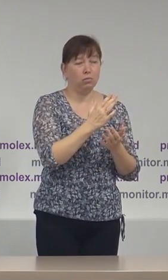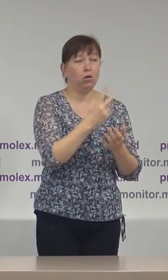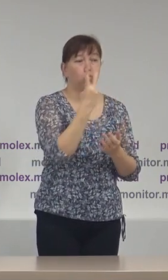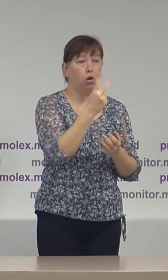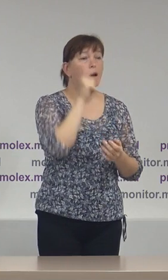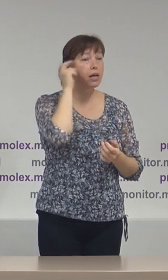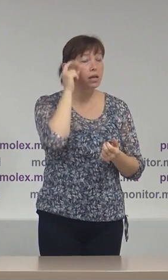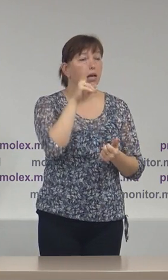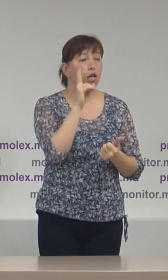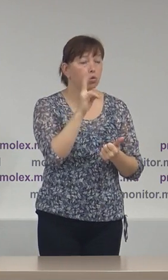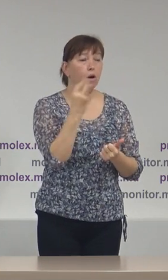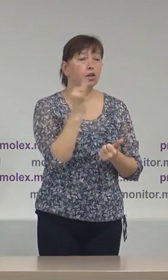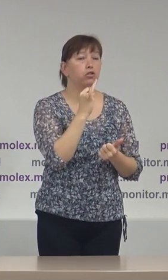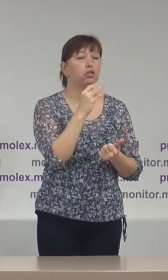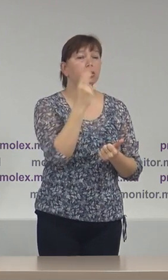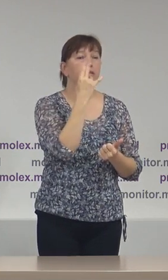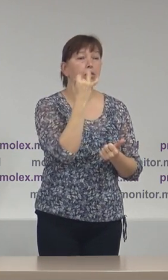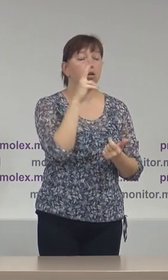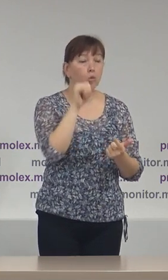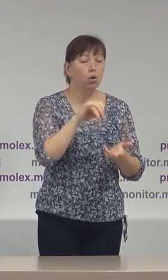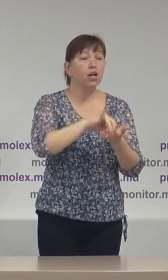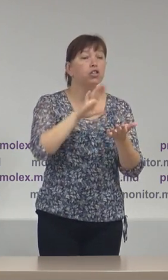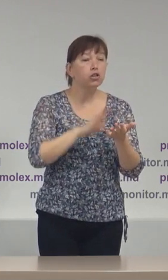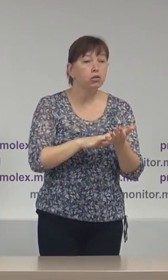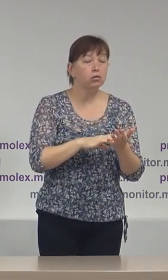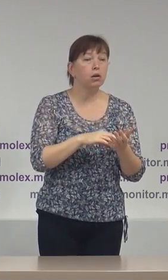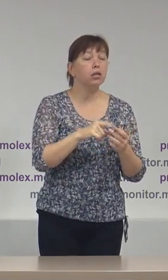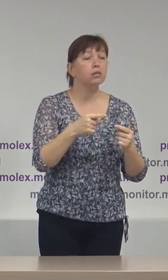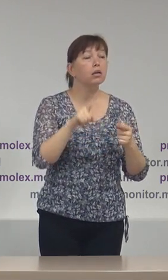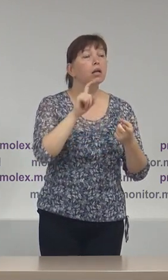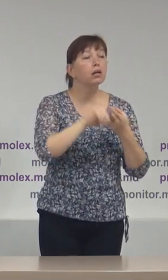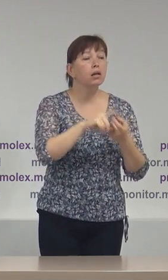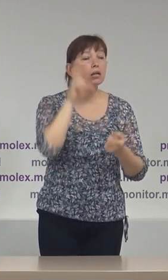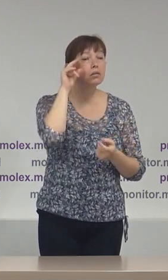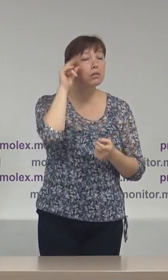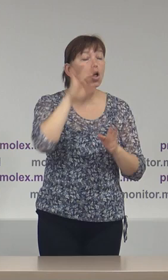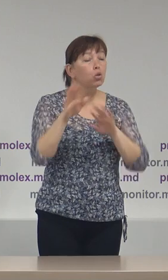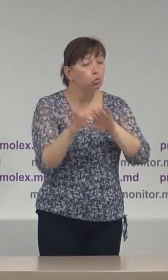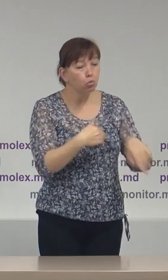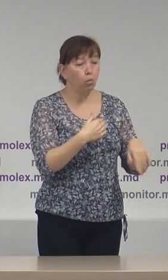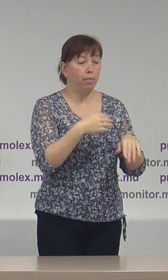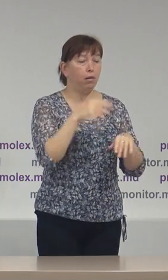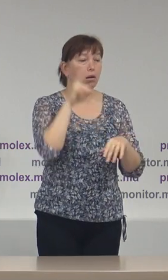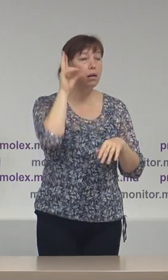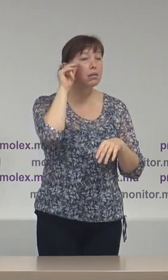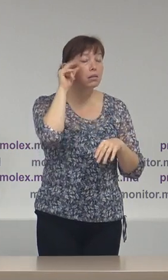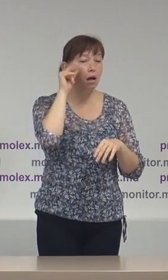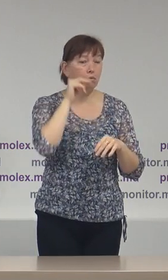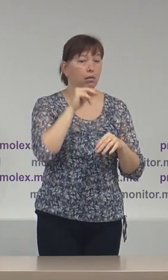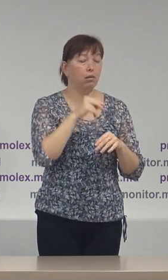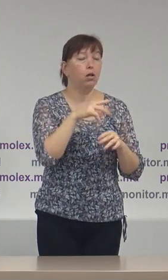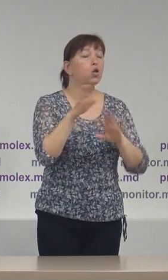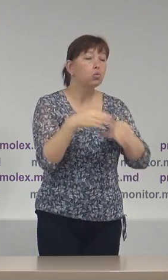Norin Chirtoacă și Octavian Țăicu, au fost înregistrați după data startului oficial a campaniei electorale, după data de 2